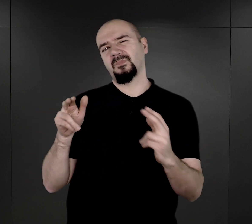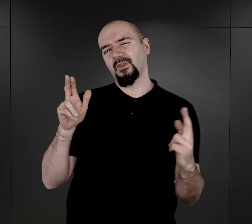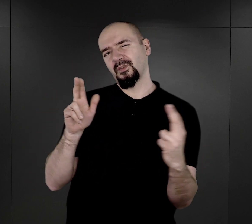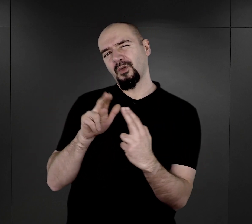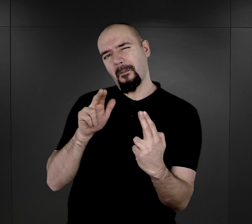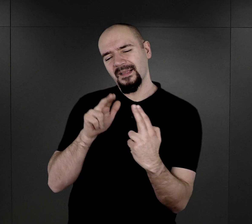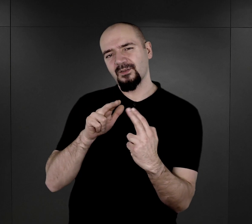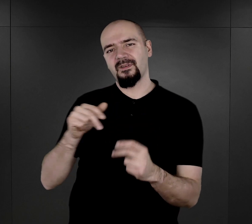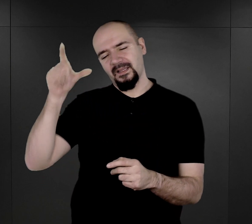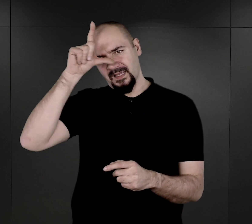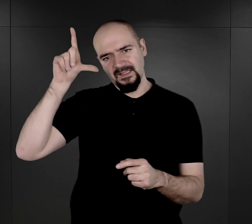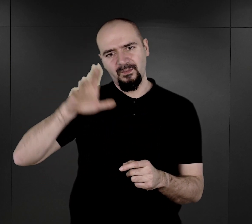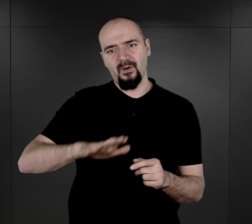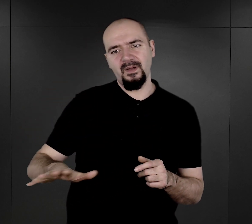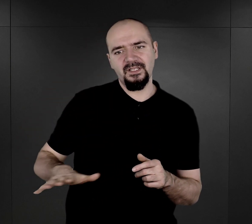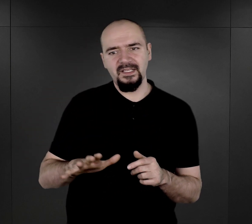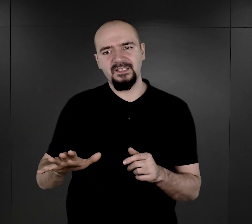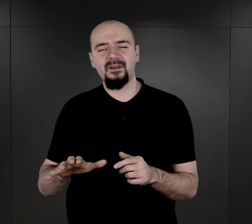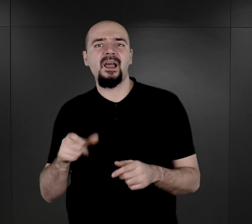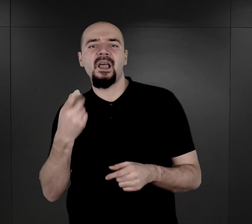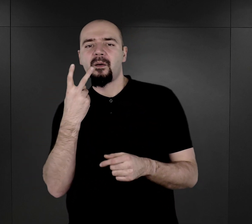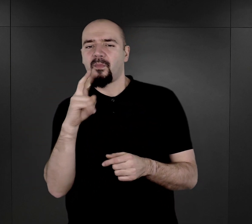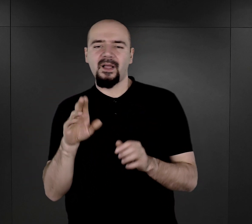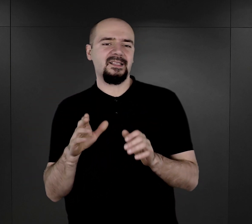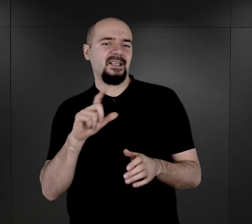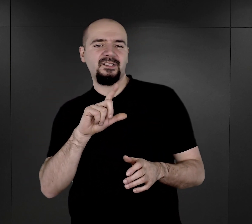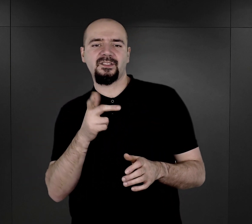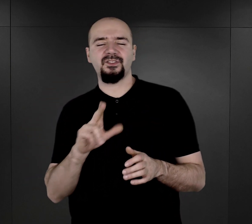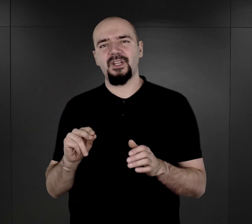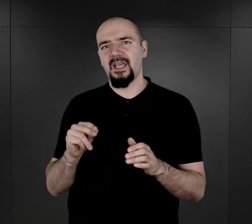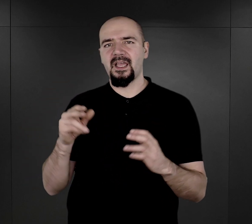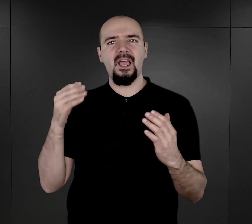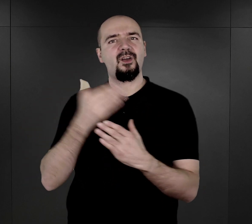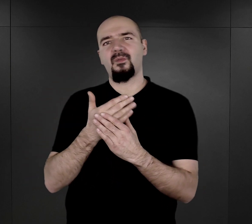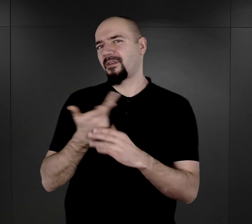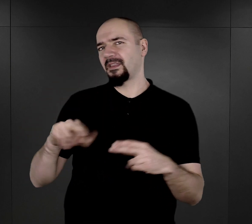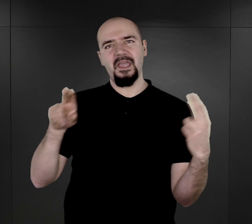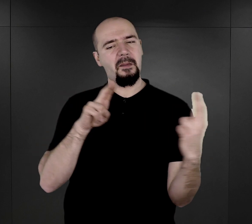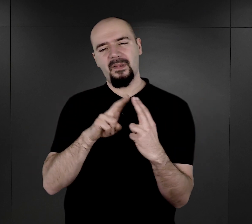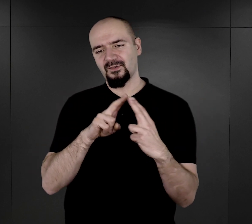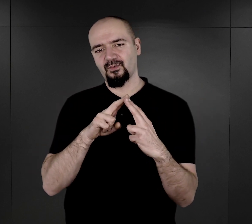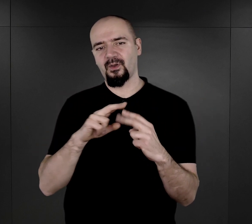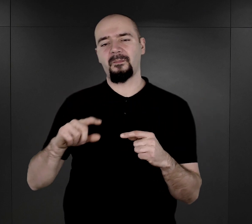społeczeństwa udowodnić. Po tym nastały różnego rodzaju urzędowe